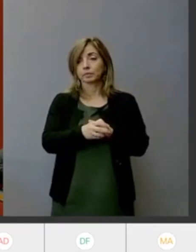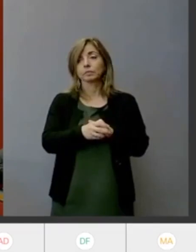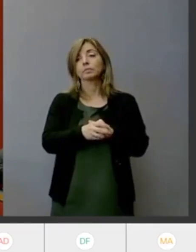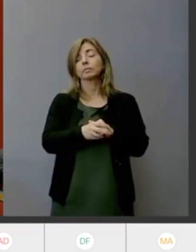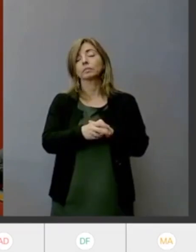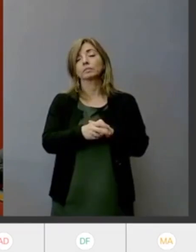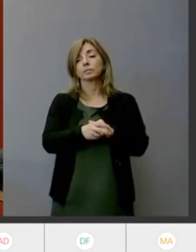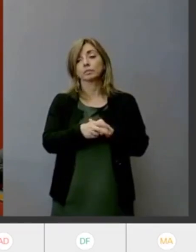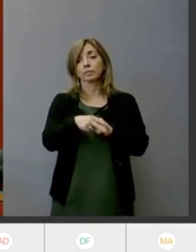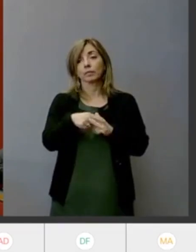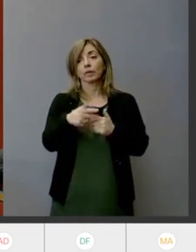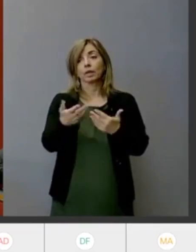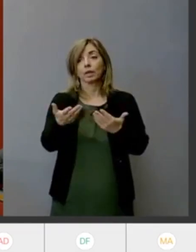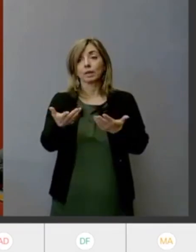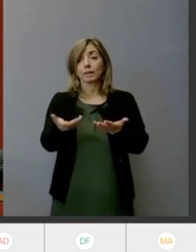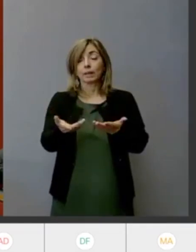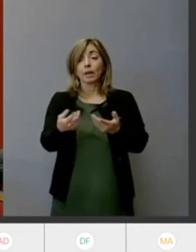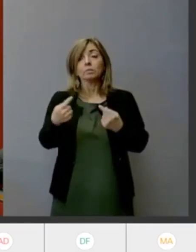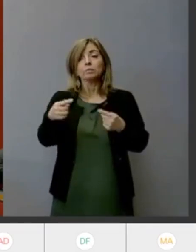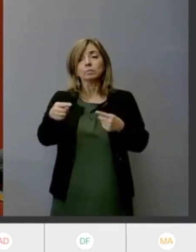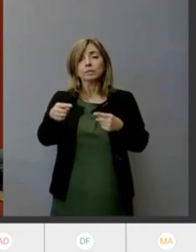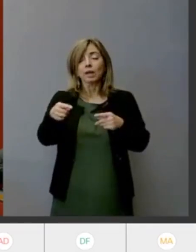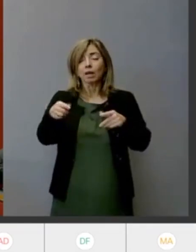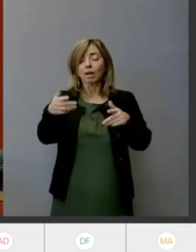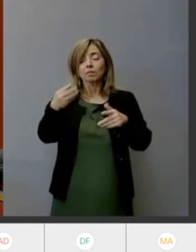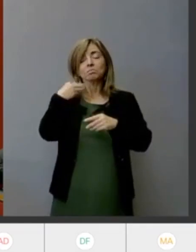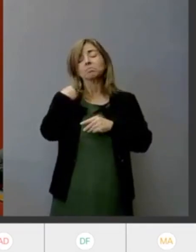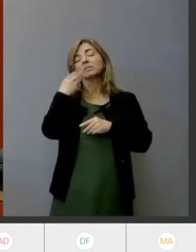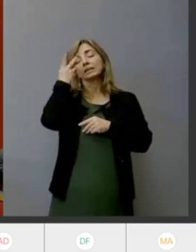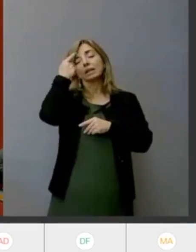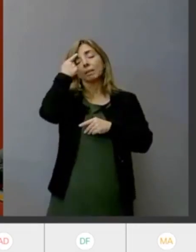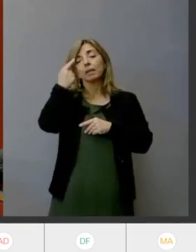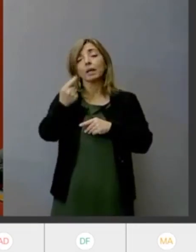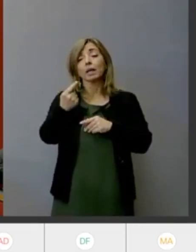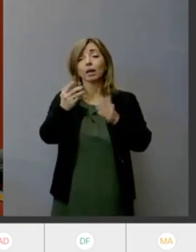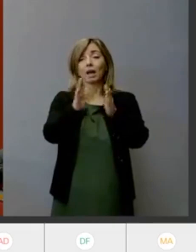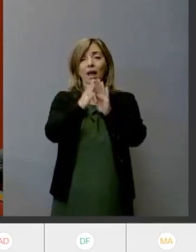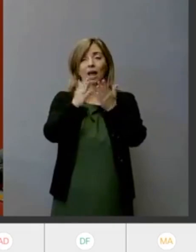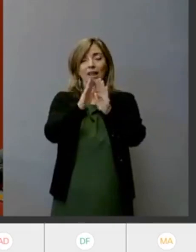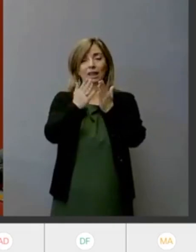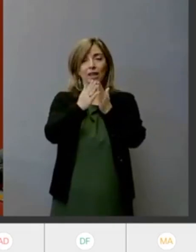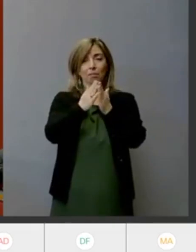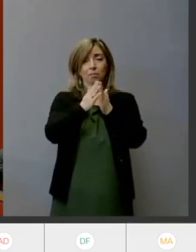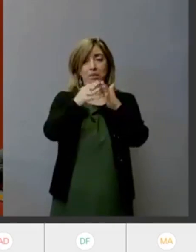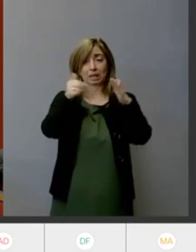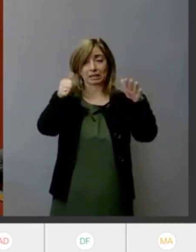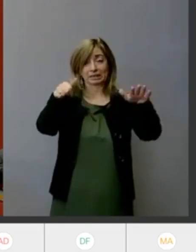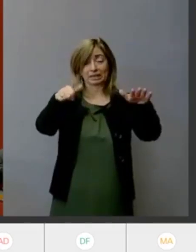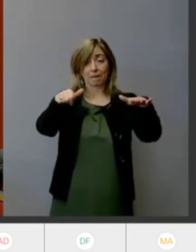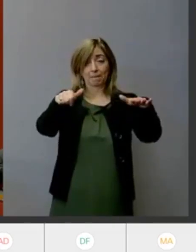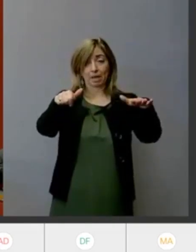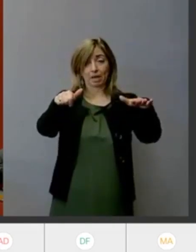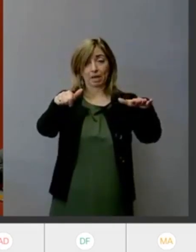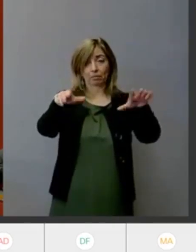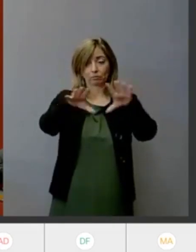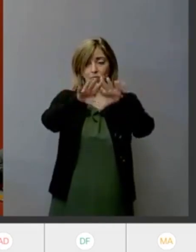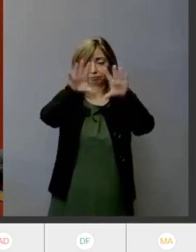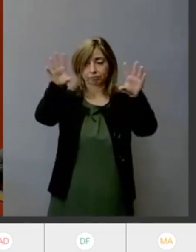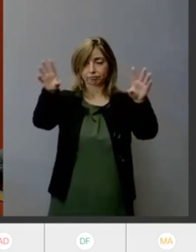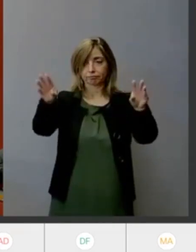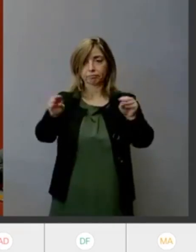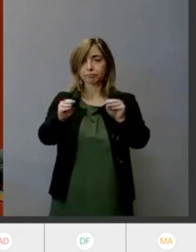innanzitutto possono essere disposti 6.000 volumi del fondo di psicopedagogia e tutto ciò che riguarda i laboratori senza